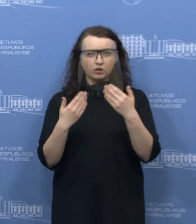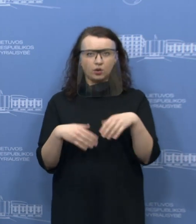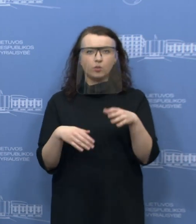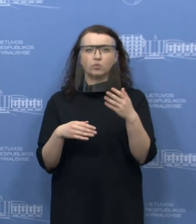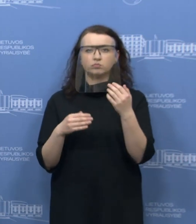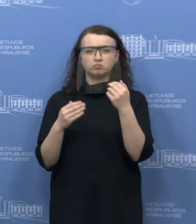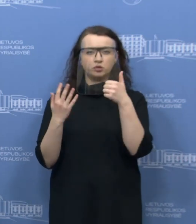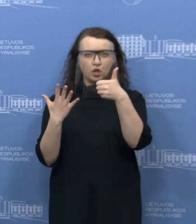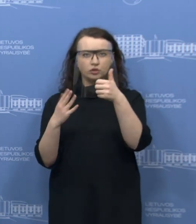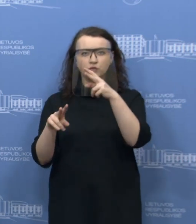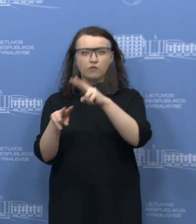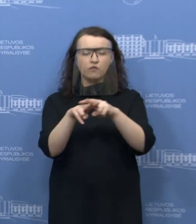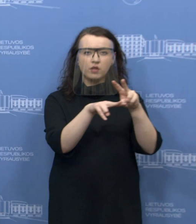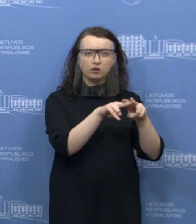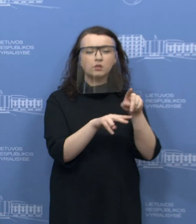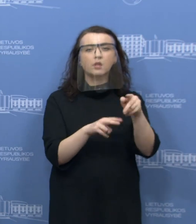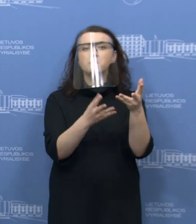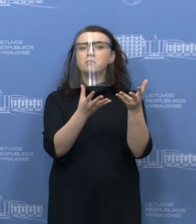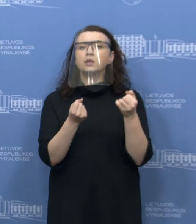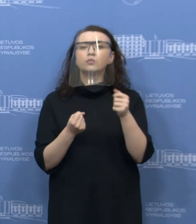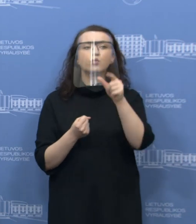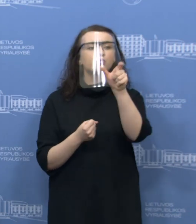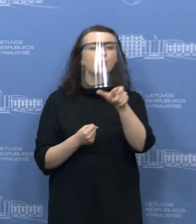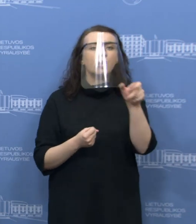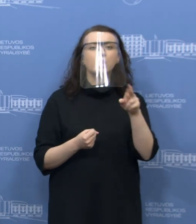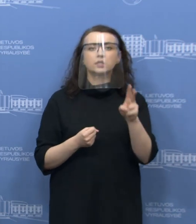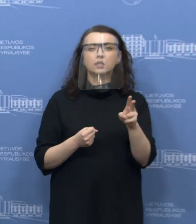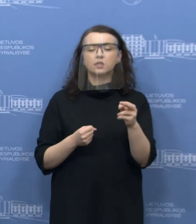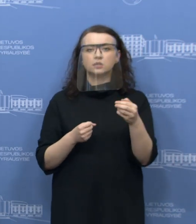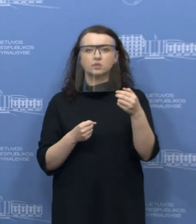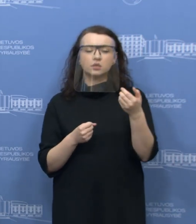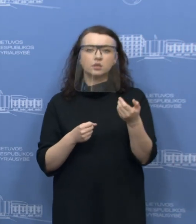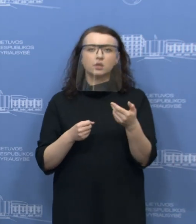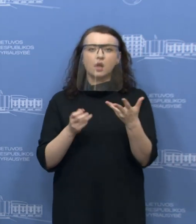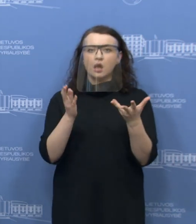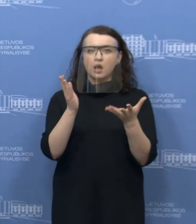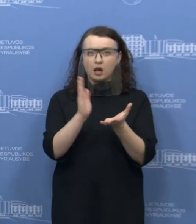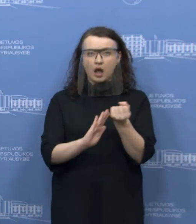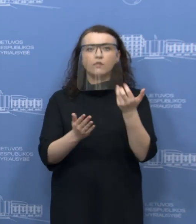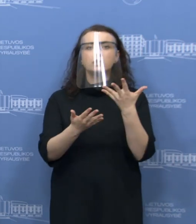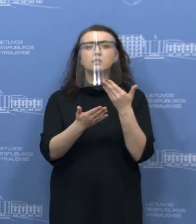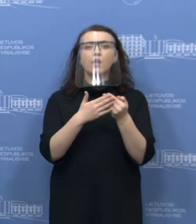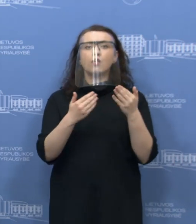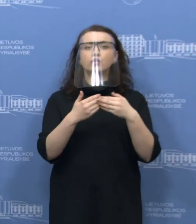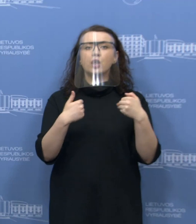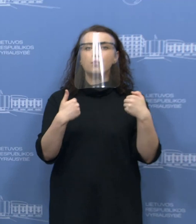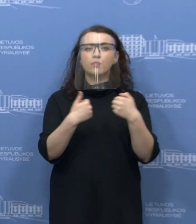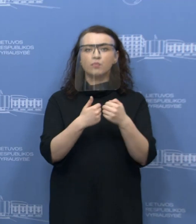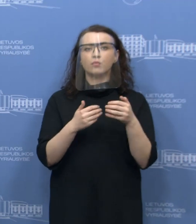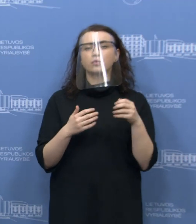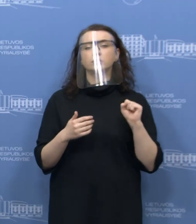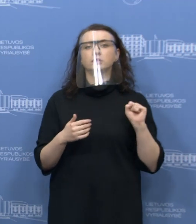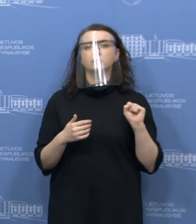Raseniuose. Ten priimami tik tai tie asmenys, kurie gavo savo šeimos gydytojo nuo tolinį